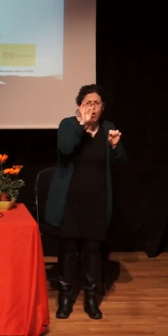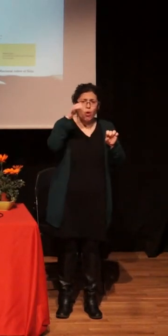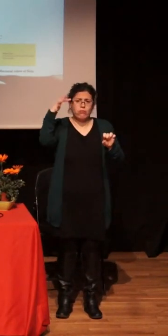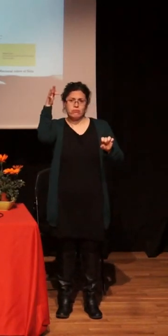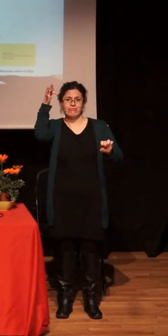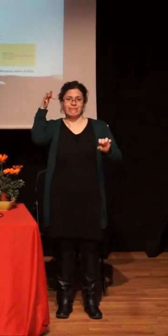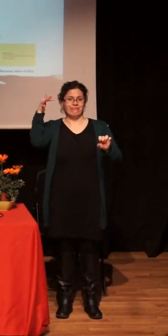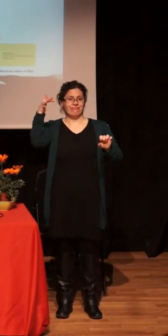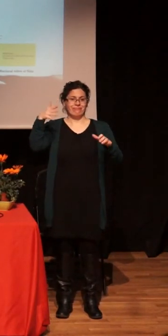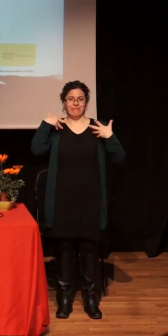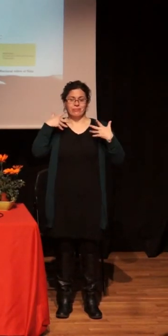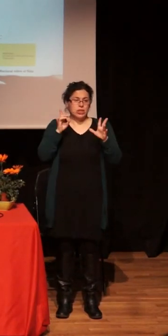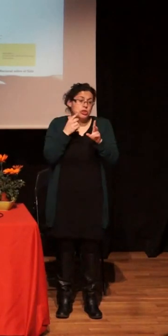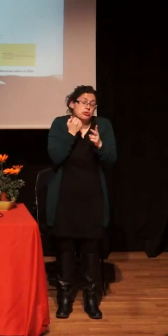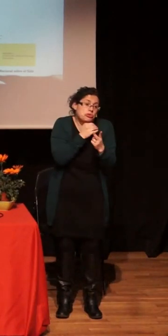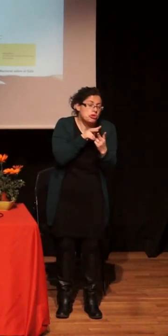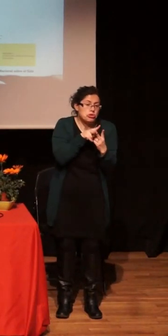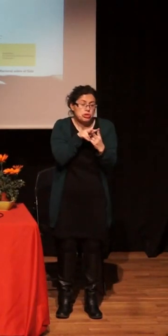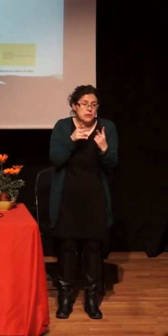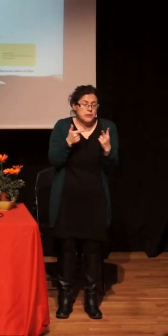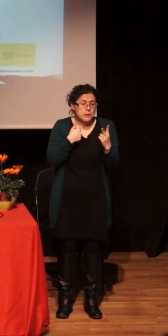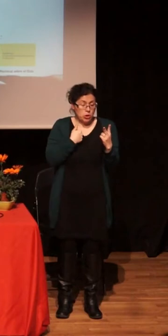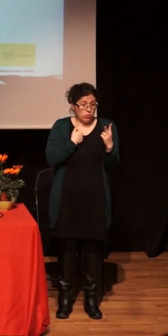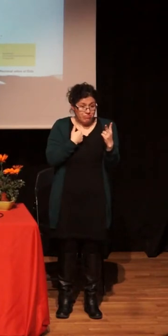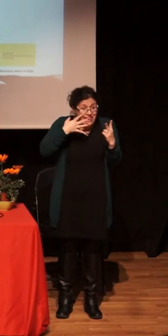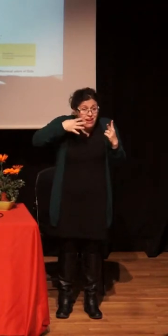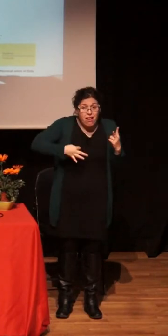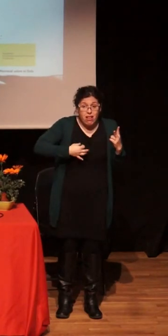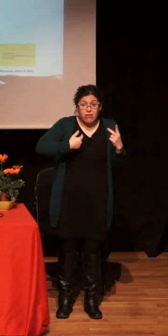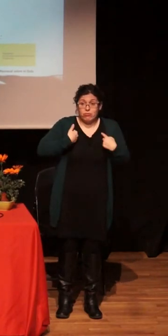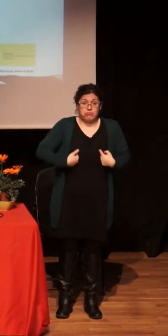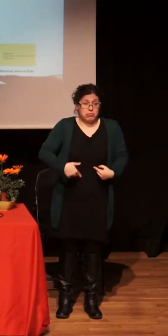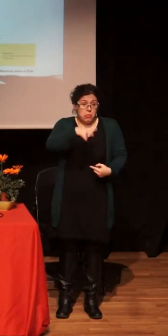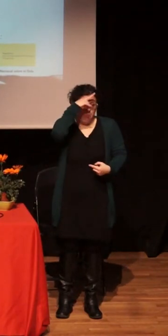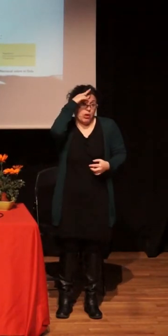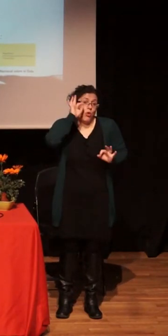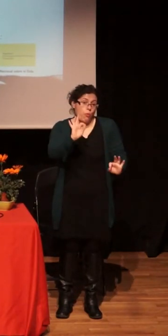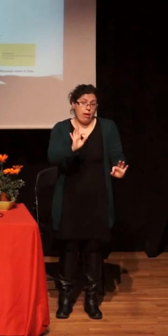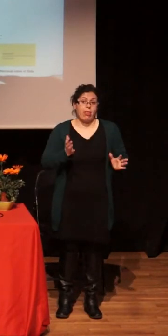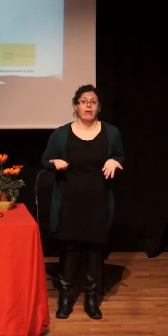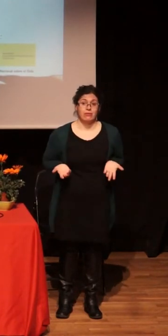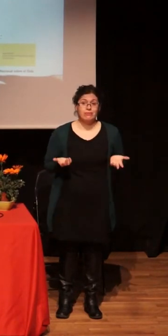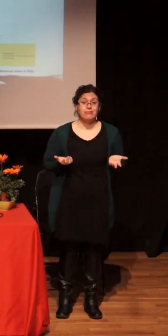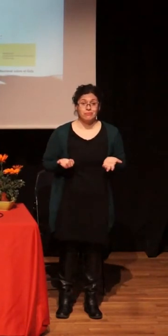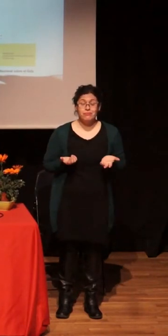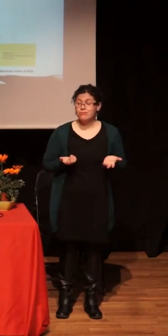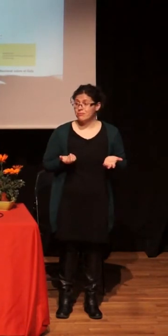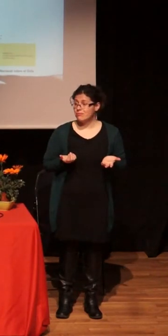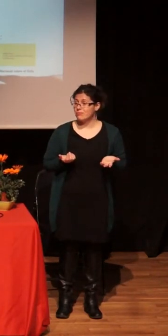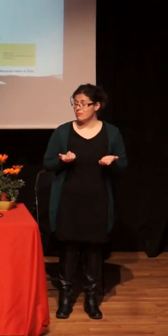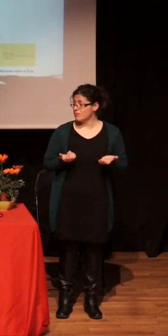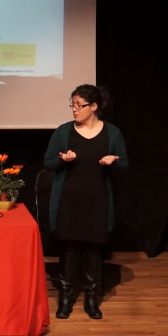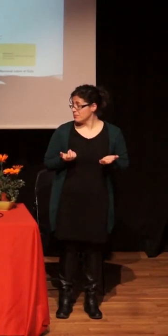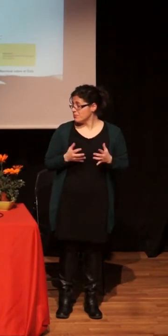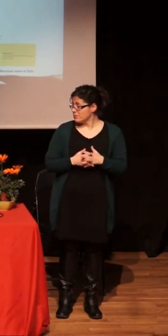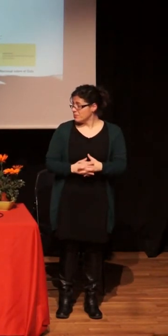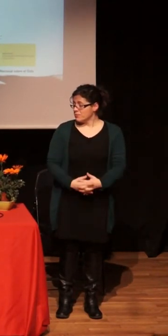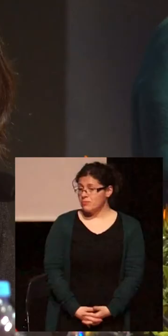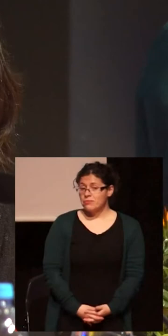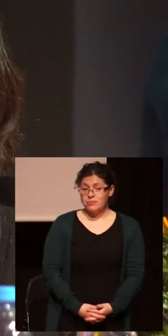de… O sea, yo estoy preocupada. A me preocupa, sobre todo porque… En la